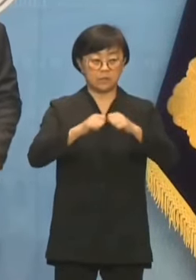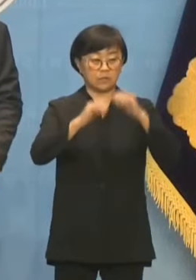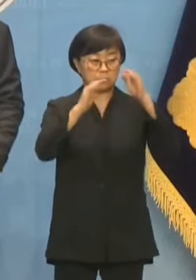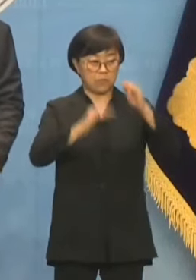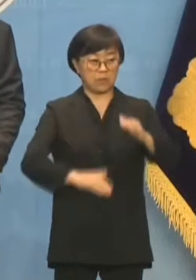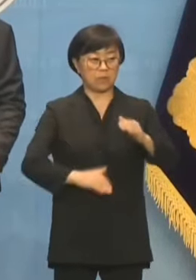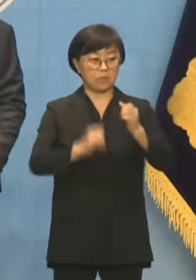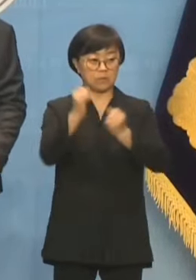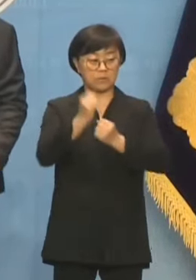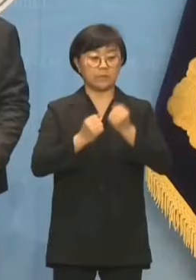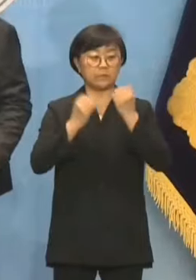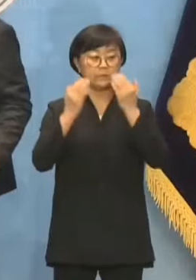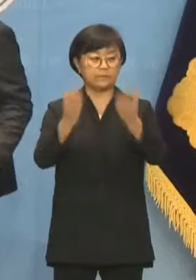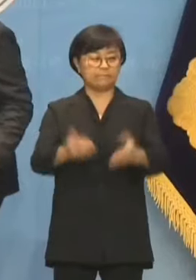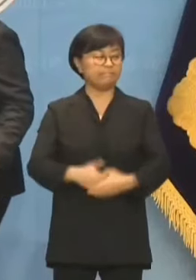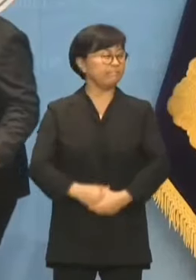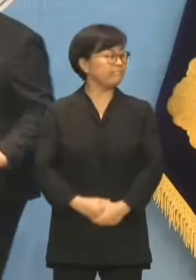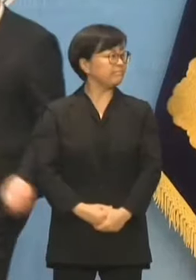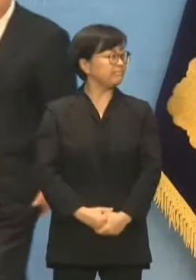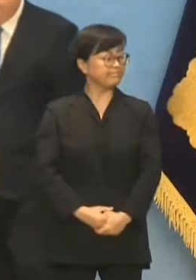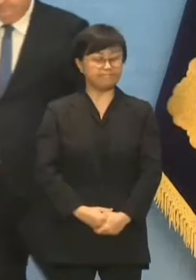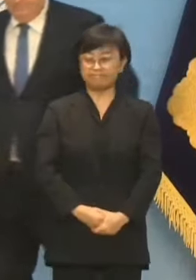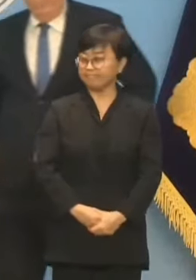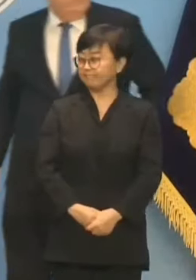내용을 좀 설명을 해드릴 겁니다.